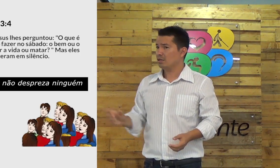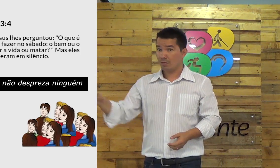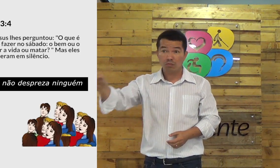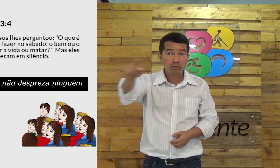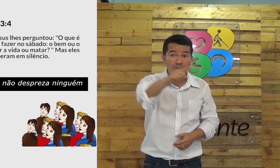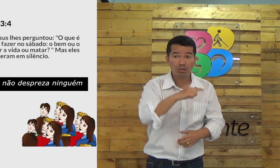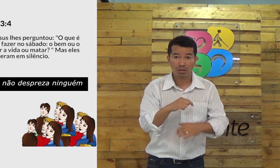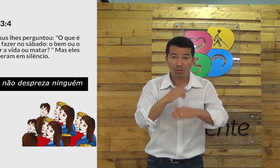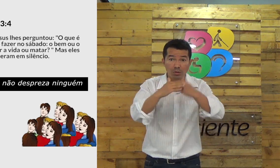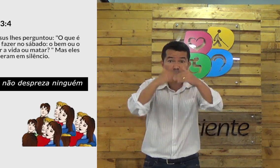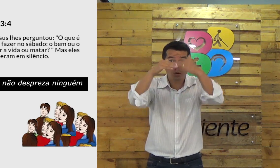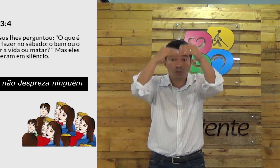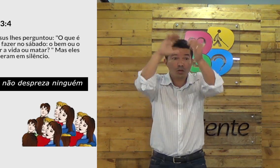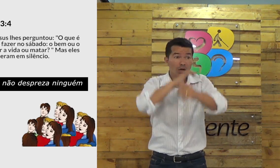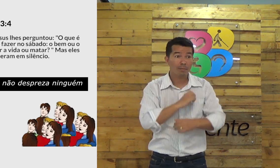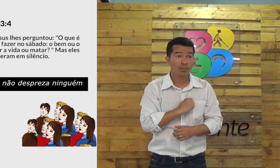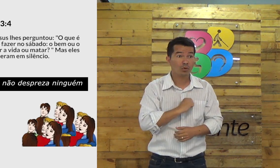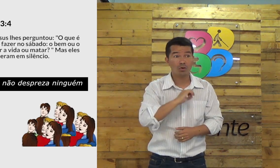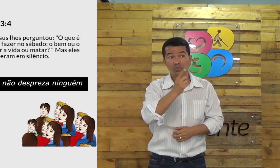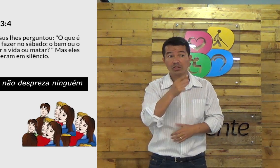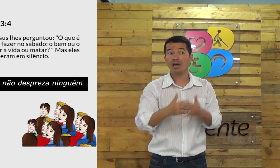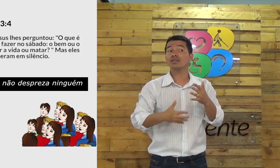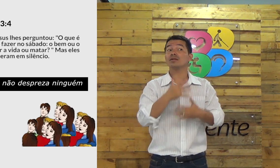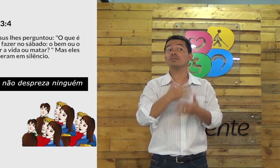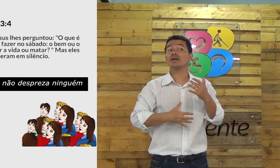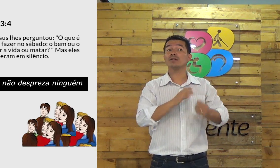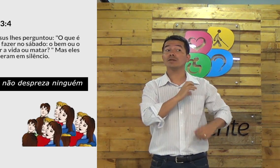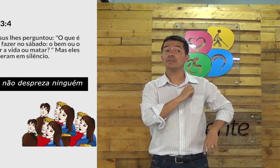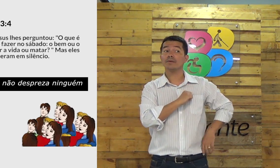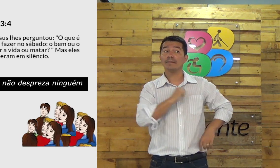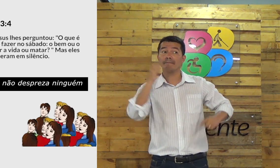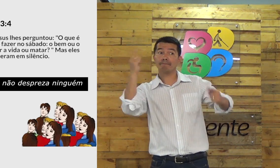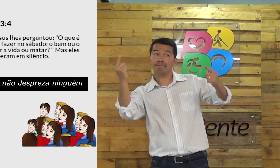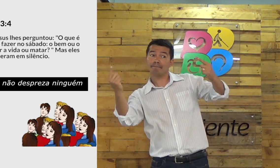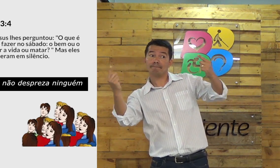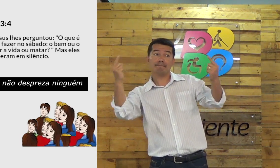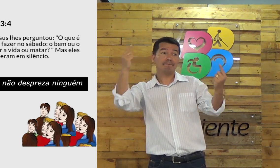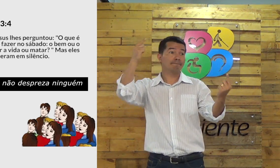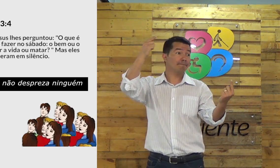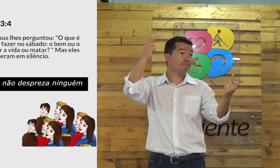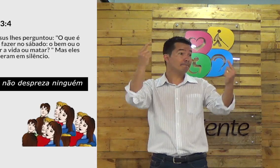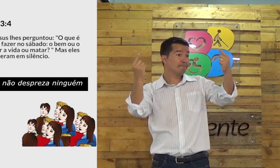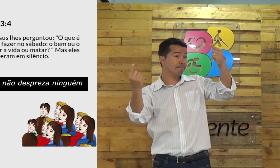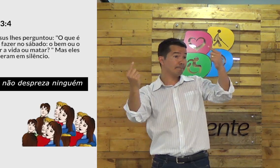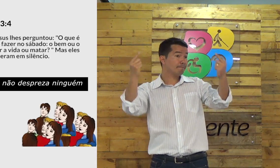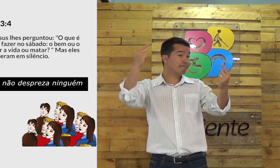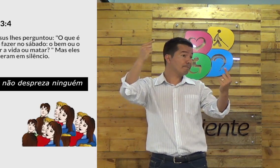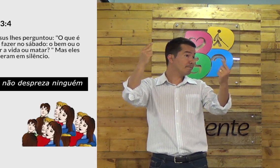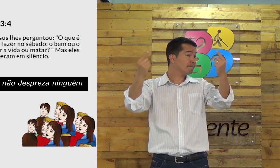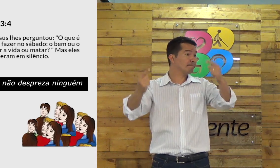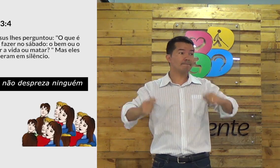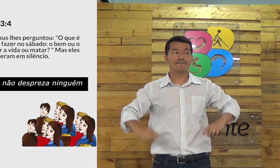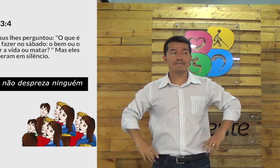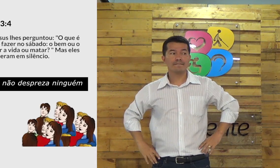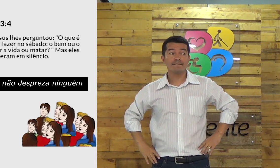o amor de Deus você quer atrapalhar ou você quer que esse amor cresça